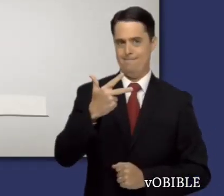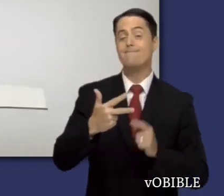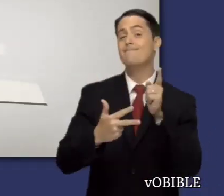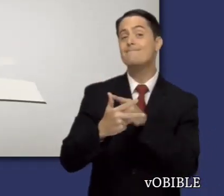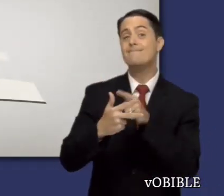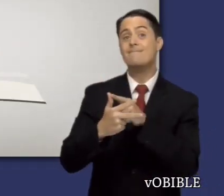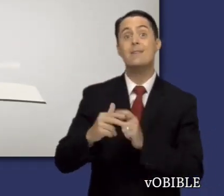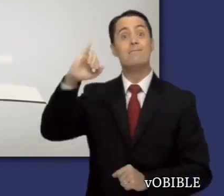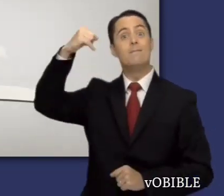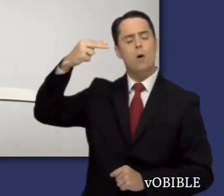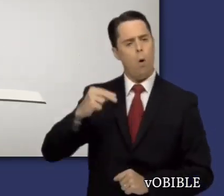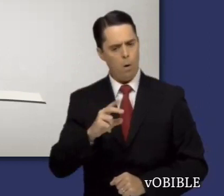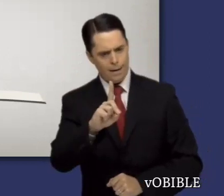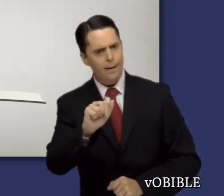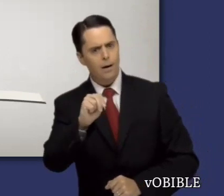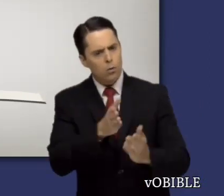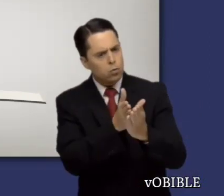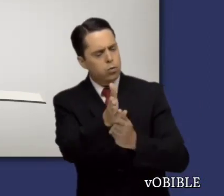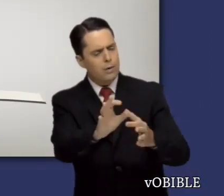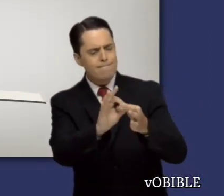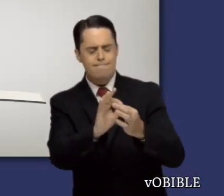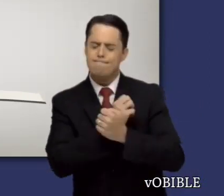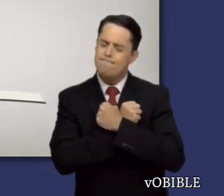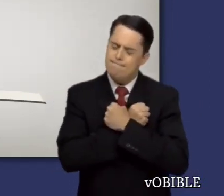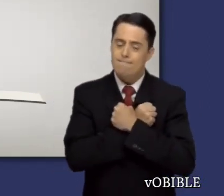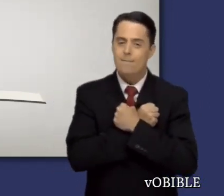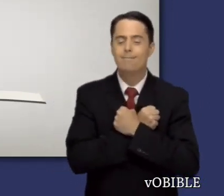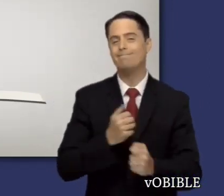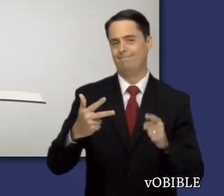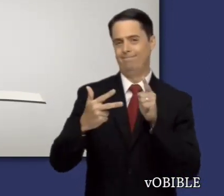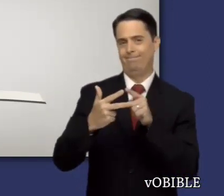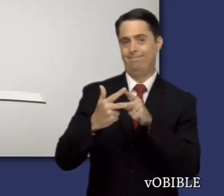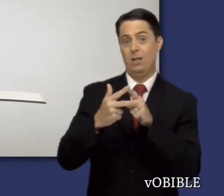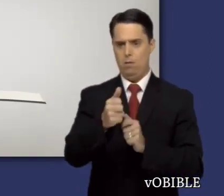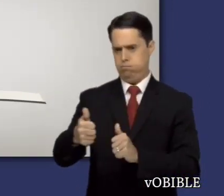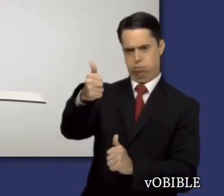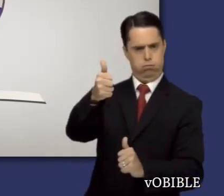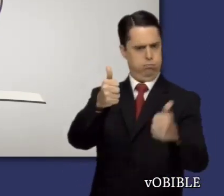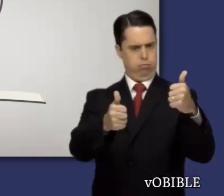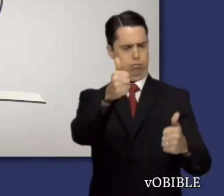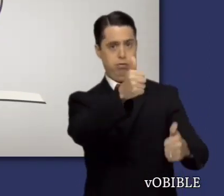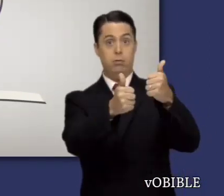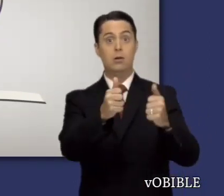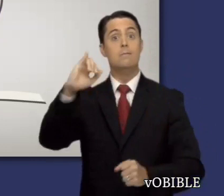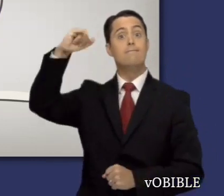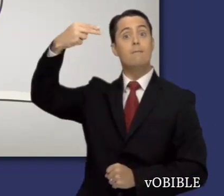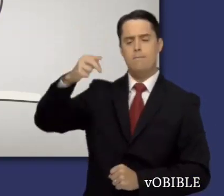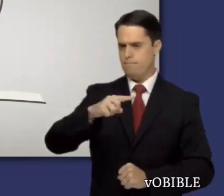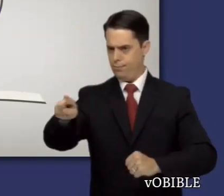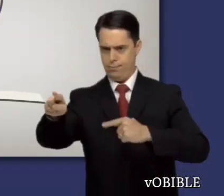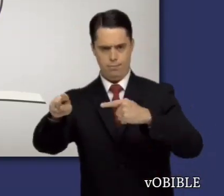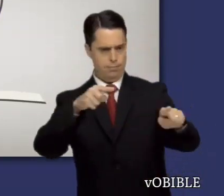Cuando lea este libro, fíjese en cuánto valora Jehová la lealtad de Daniel. En la forma en que Jehová